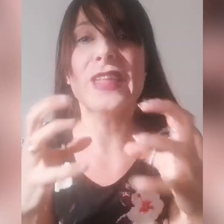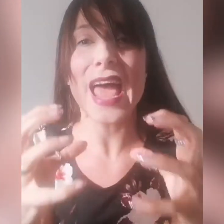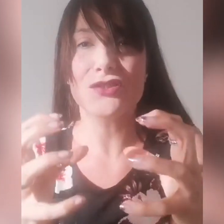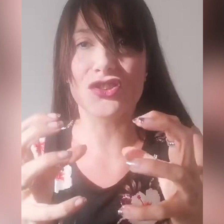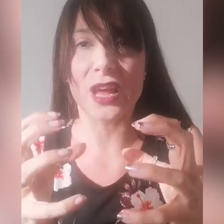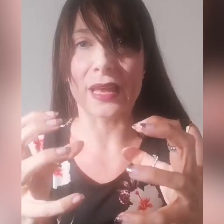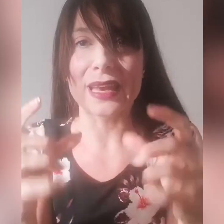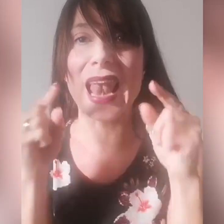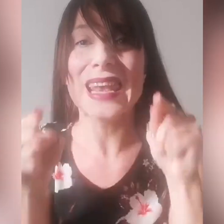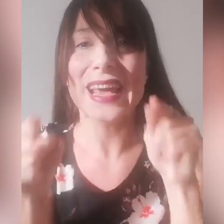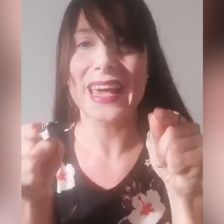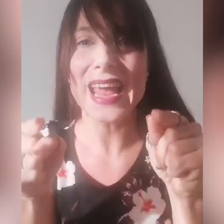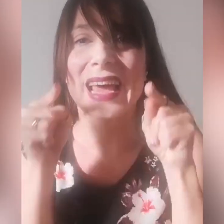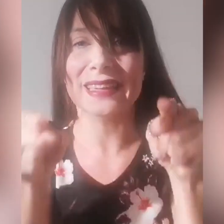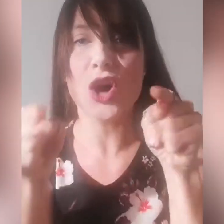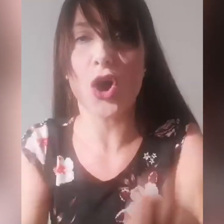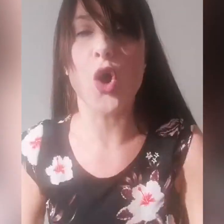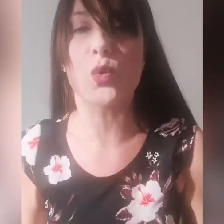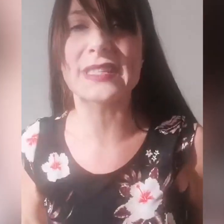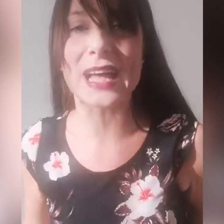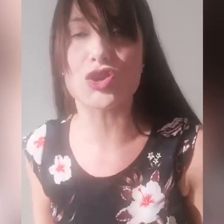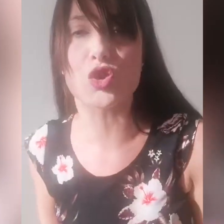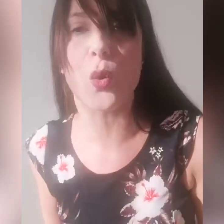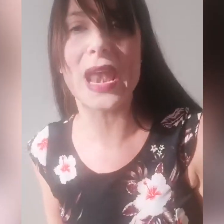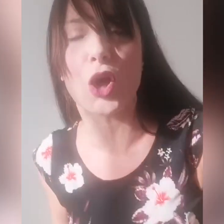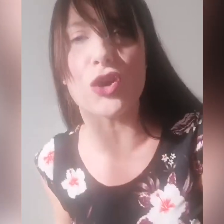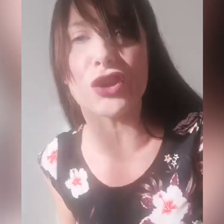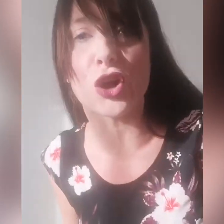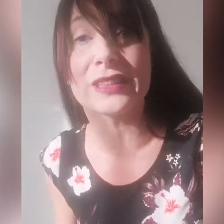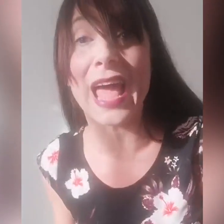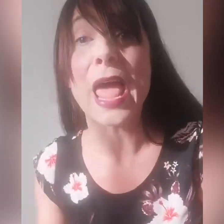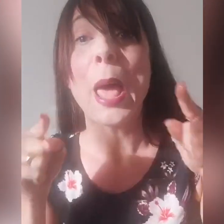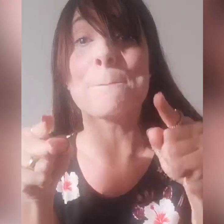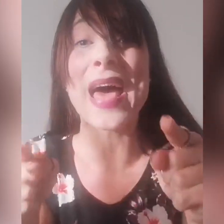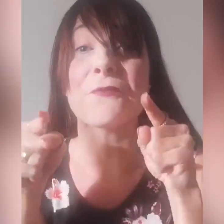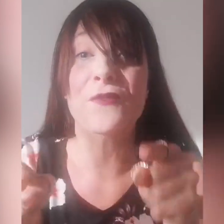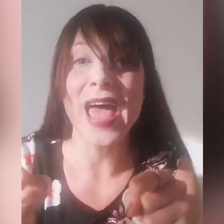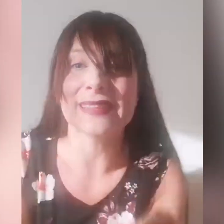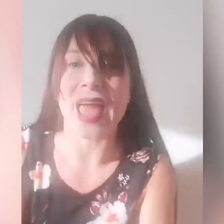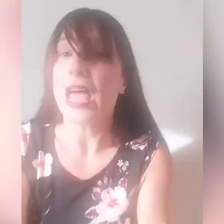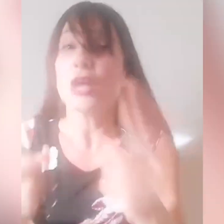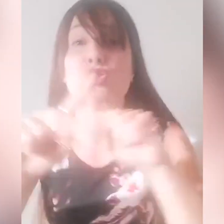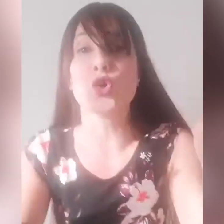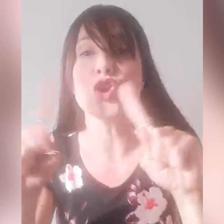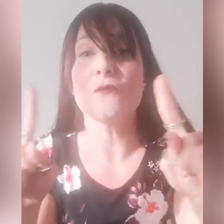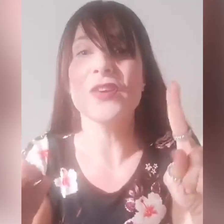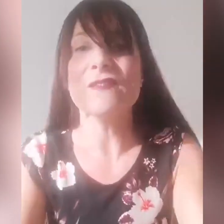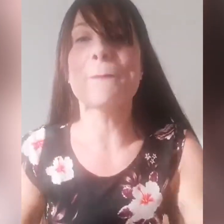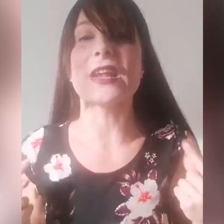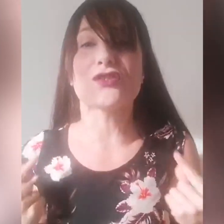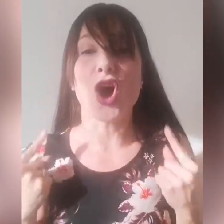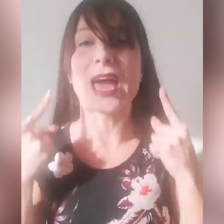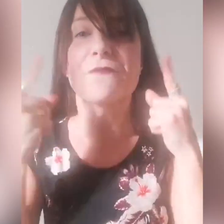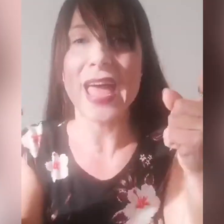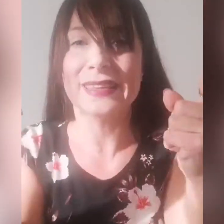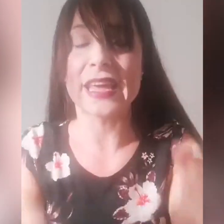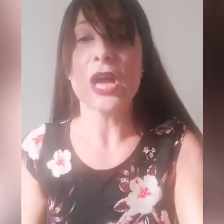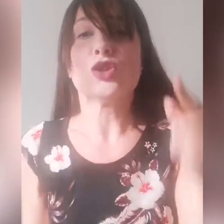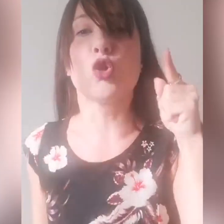Proteggi l'allegria che Dio ha conquistato su quella croce con te per fede, tu non vivi per ciò che vedi, tu